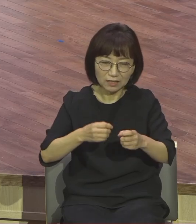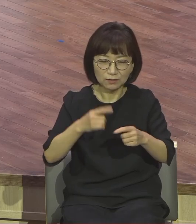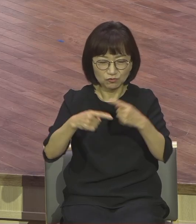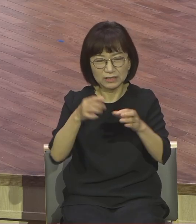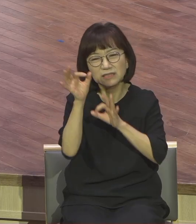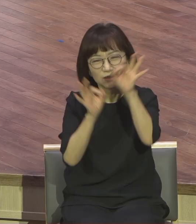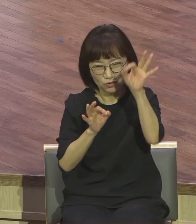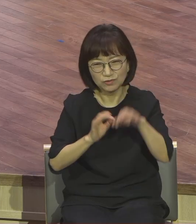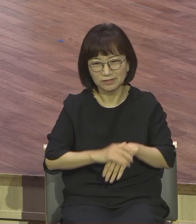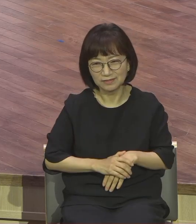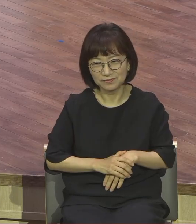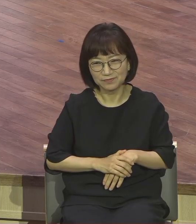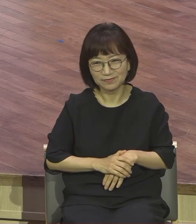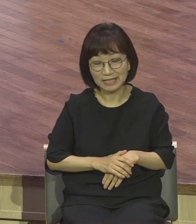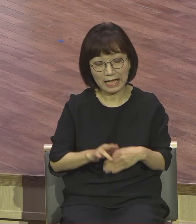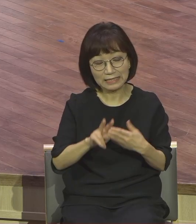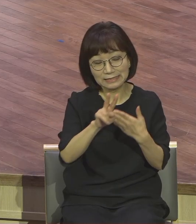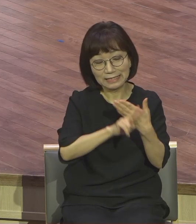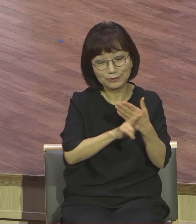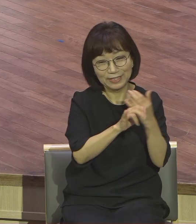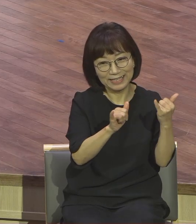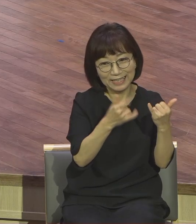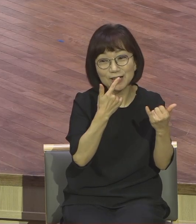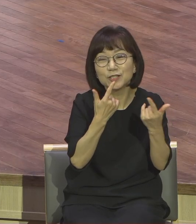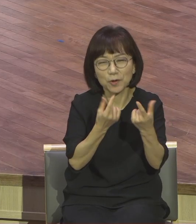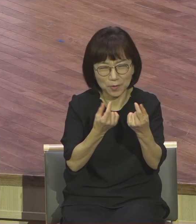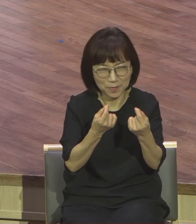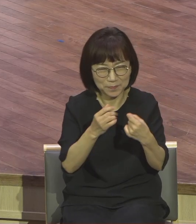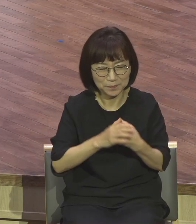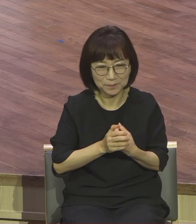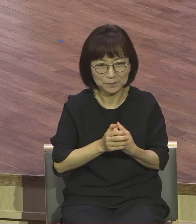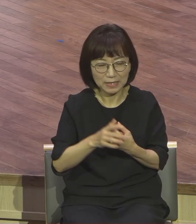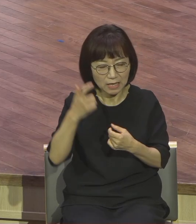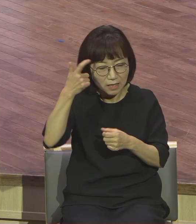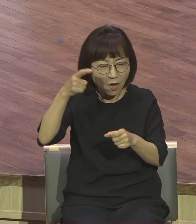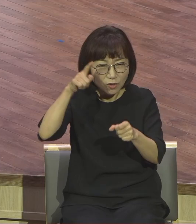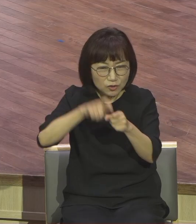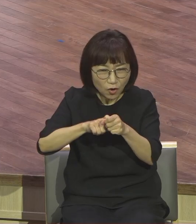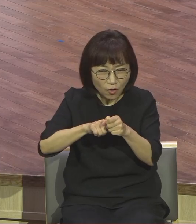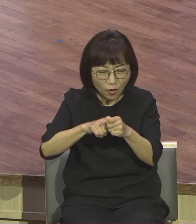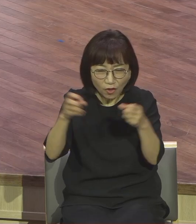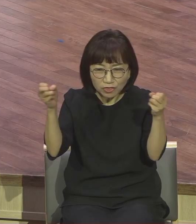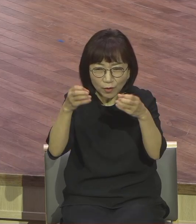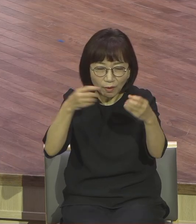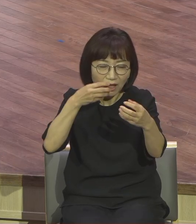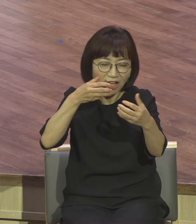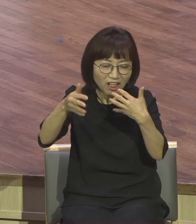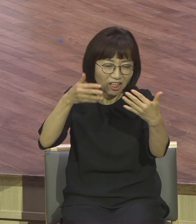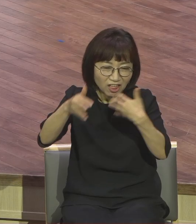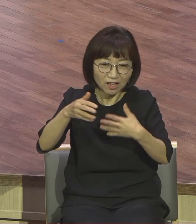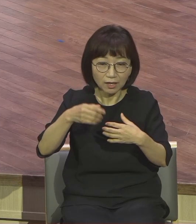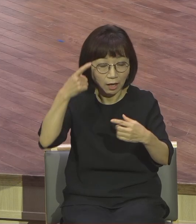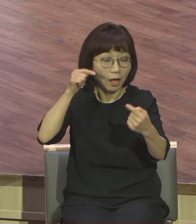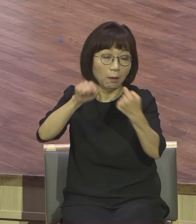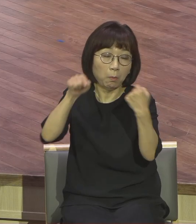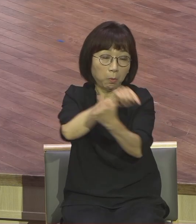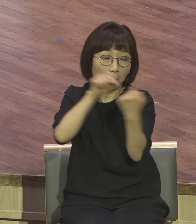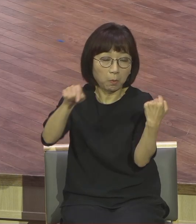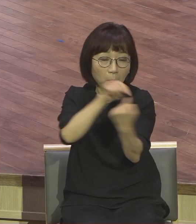이 사두개인들처럼 지금 예수님 앞에서 영적인 대화가 안됩니다. 업그레이드가 안되가지고 고정관념으로 확